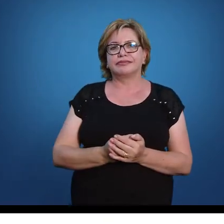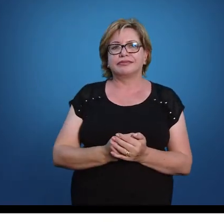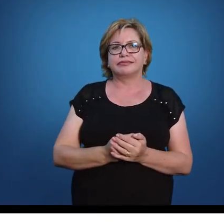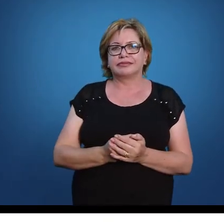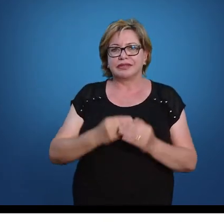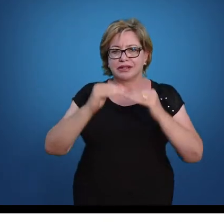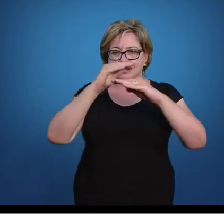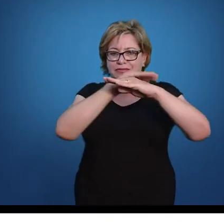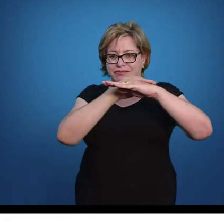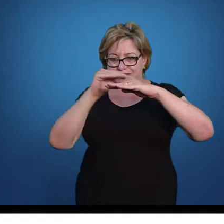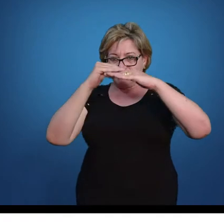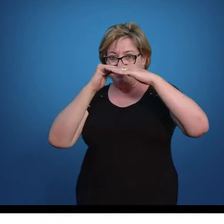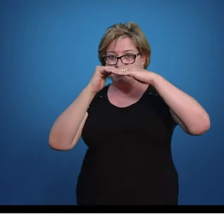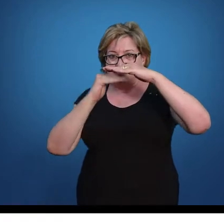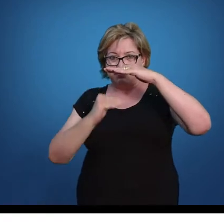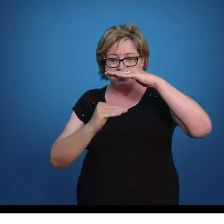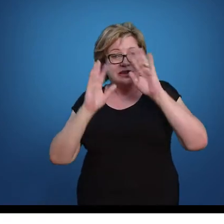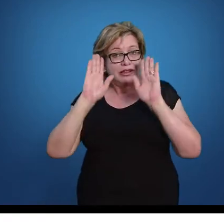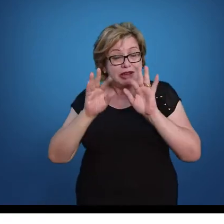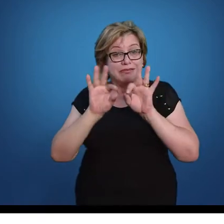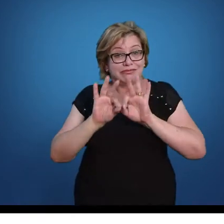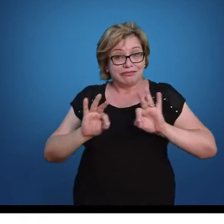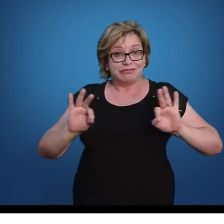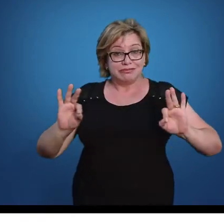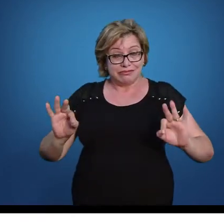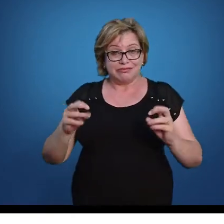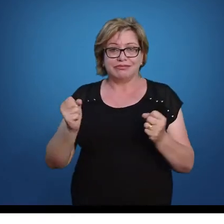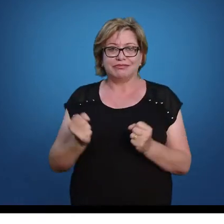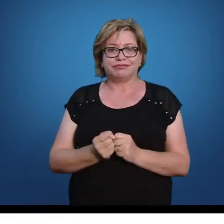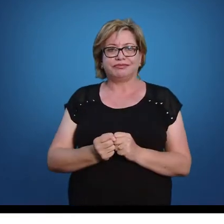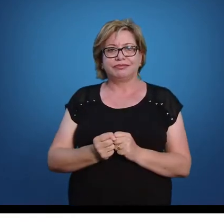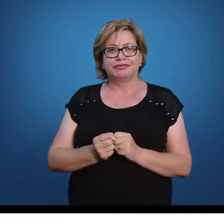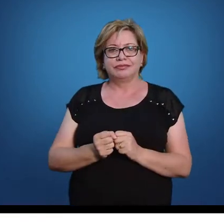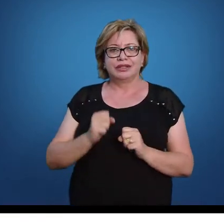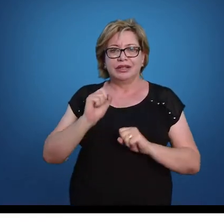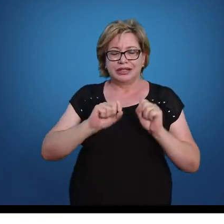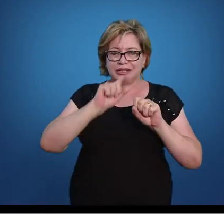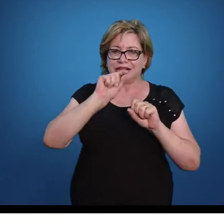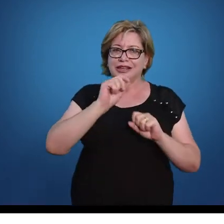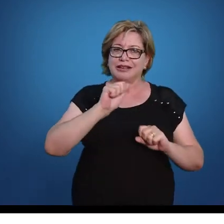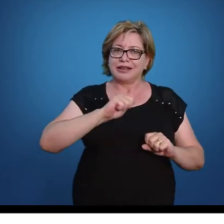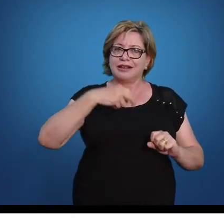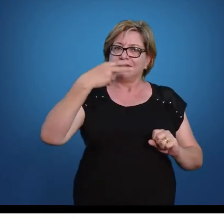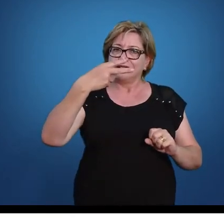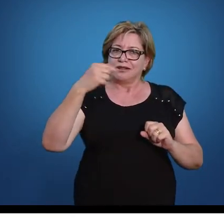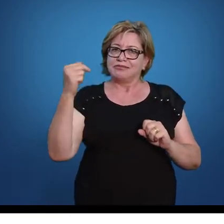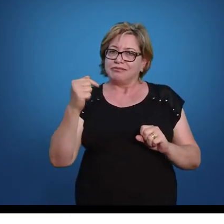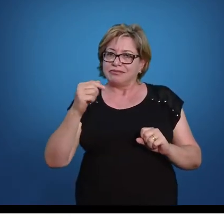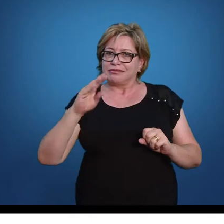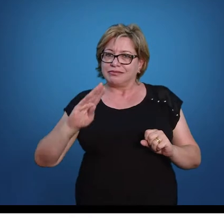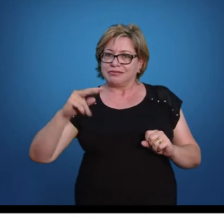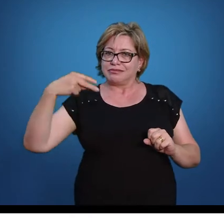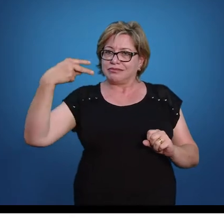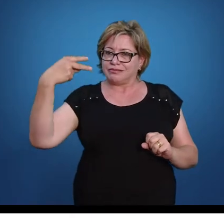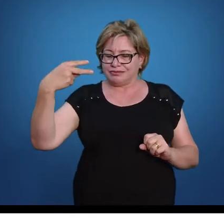Na parte de baixo já está da forma mais simples possível, que é a ao quadrado menos b ao quadrado. Então,